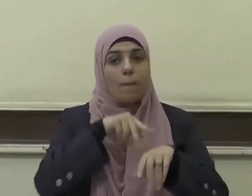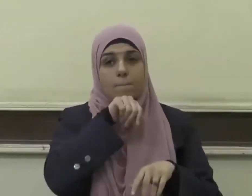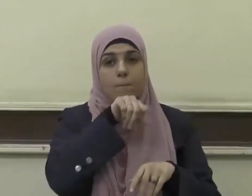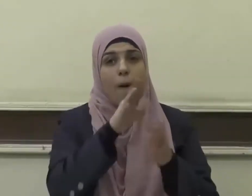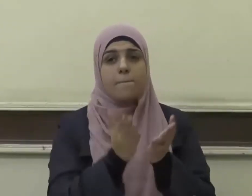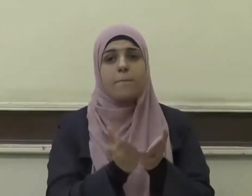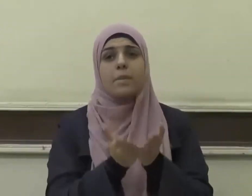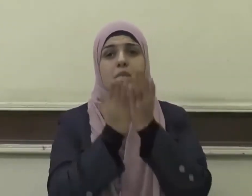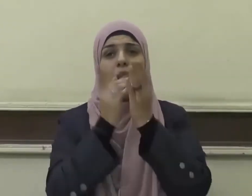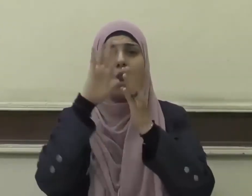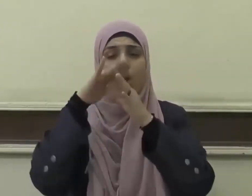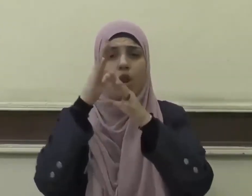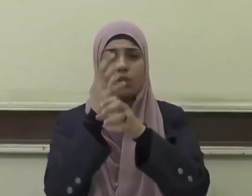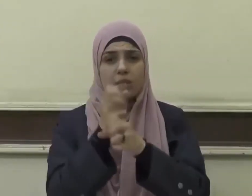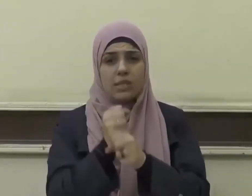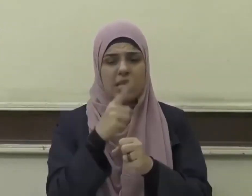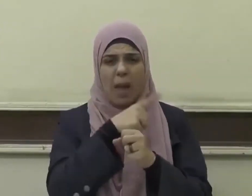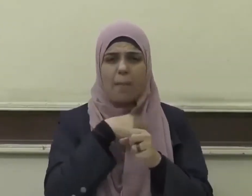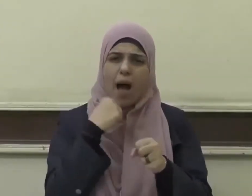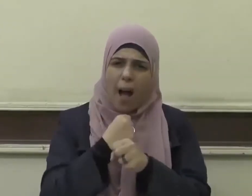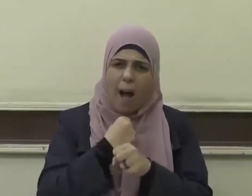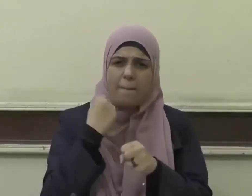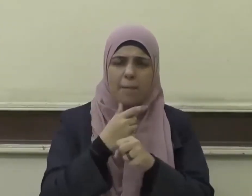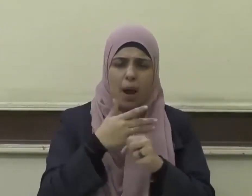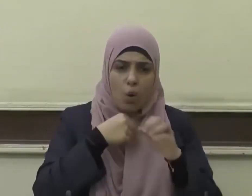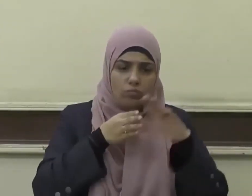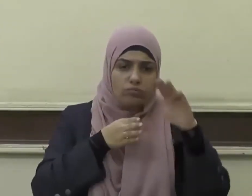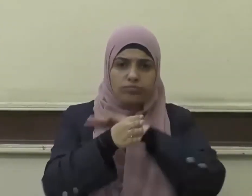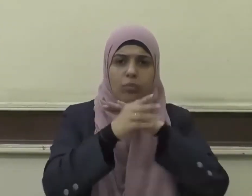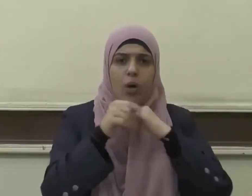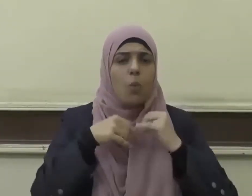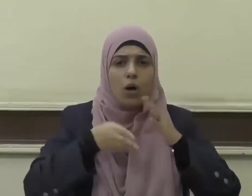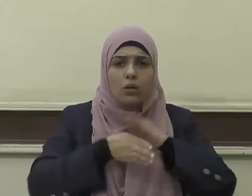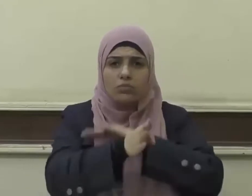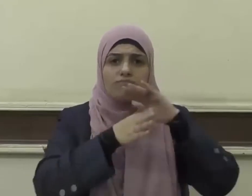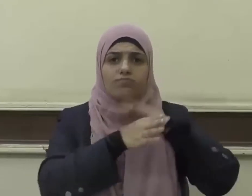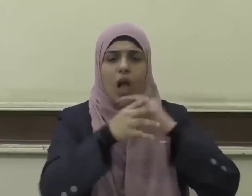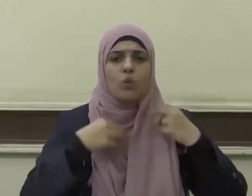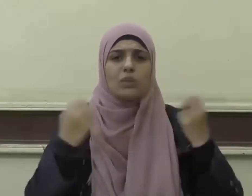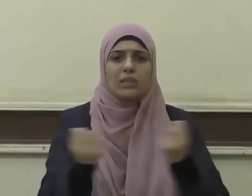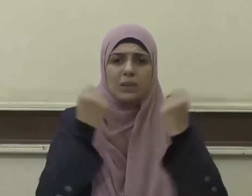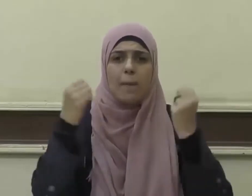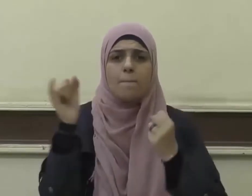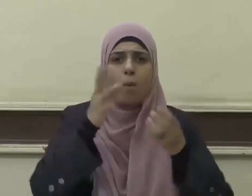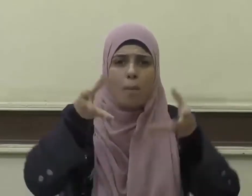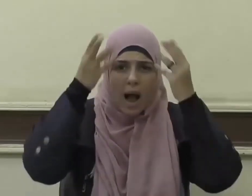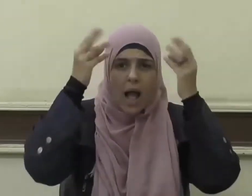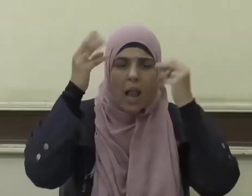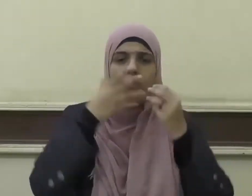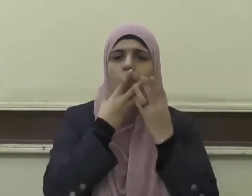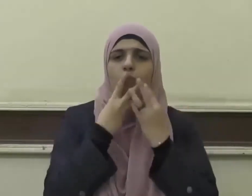وسلم جعل الخروج لطلب العلم خروجا في سبيل الله عز وجل